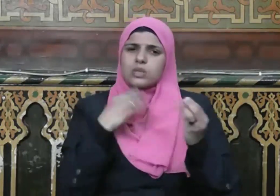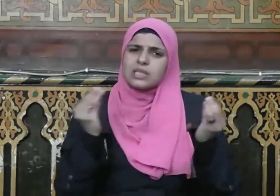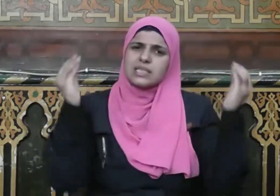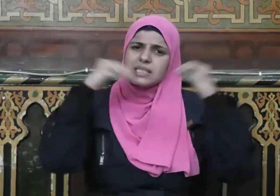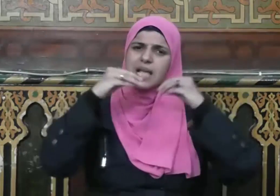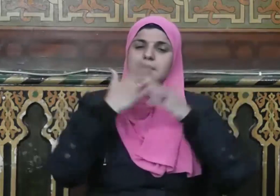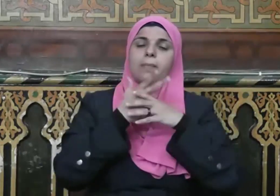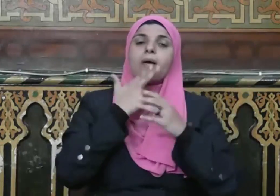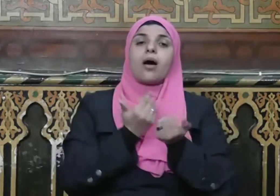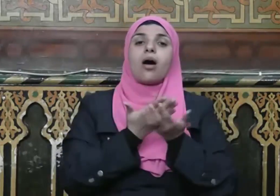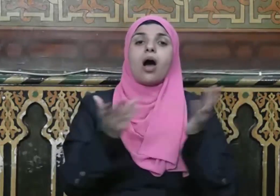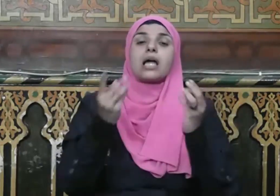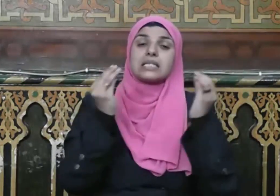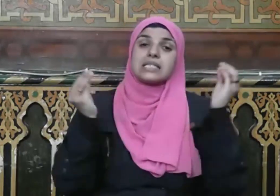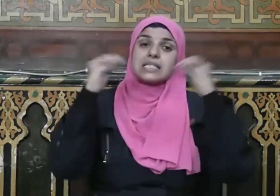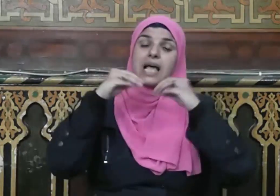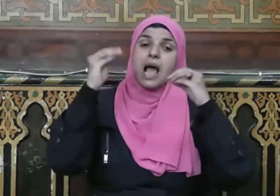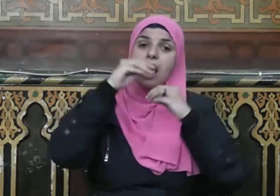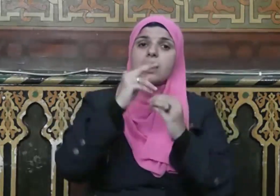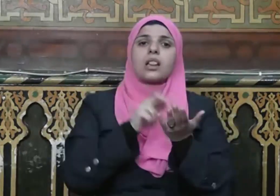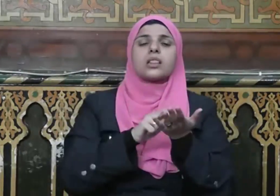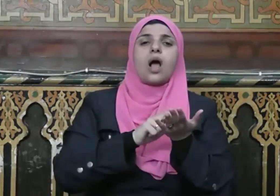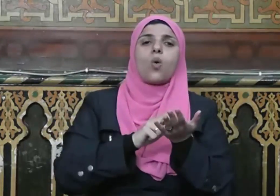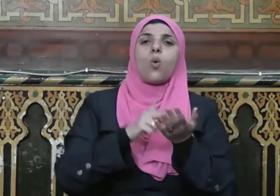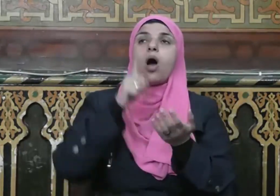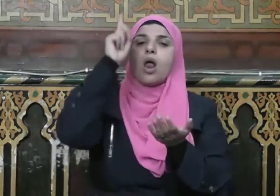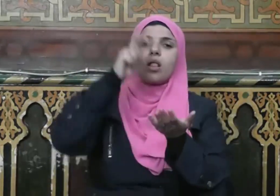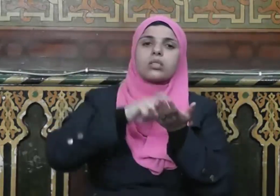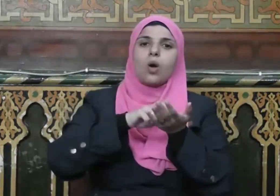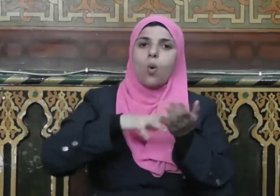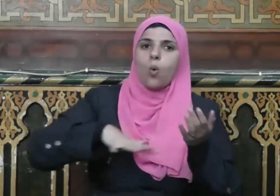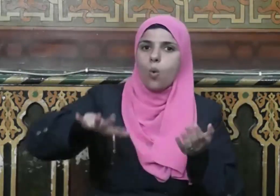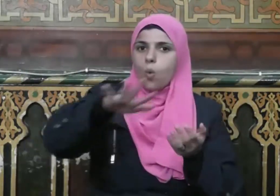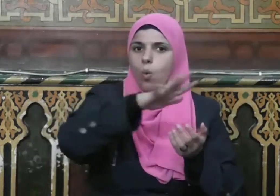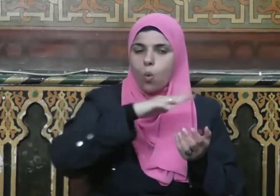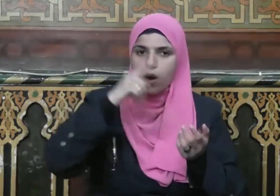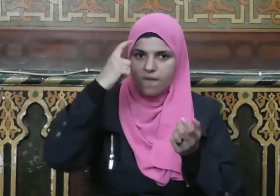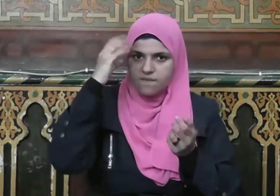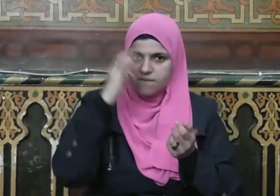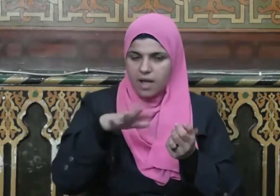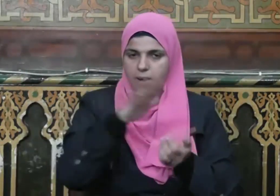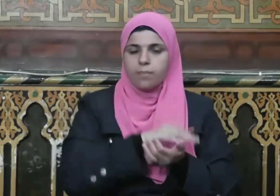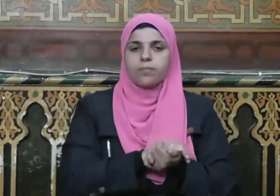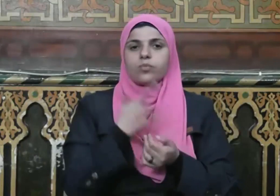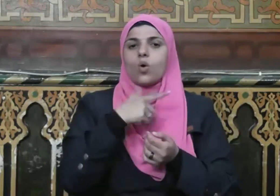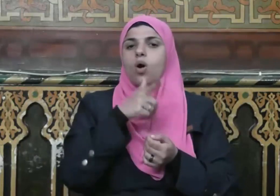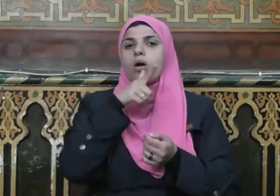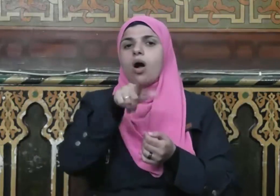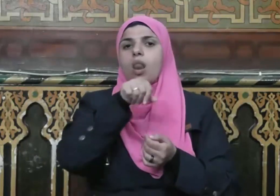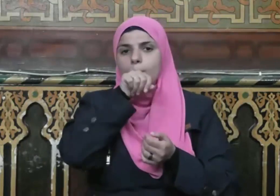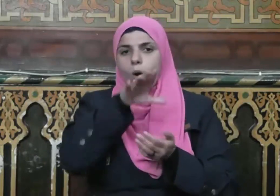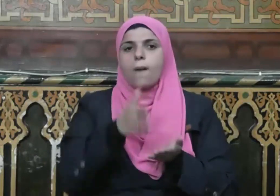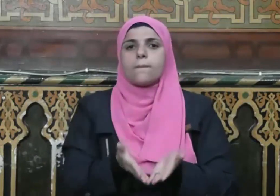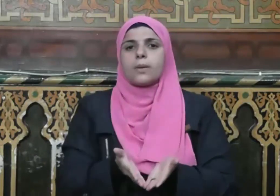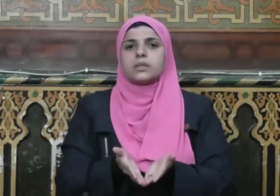الزاد التقوى واتقوني يا أولي الألباب وقال صلى الله عليه وسلم